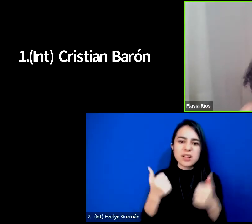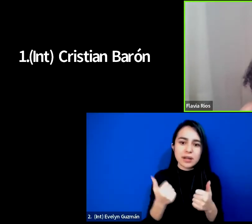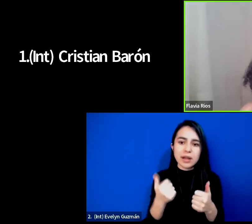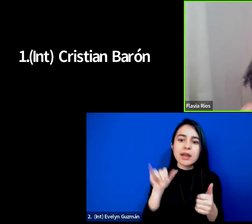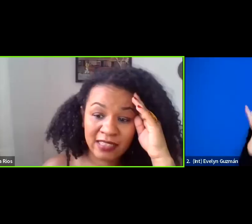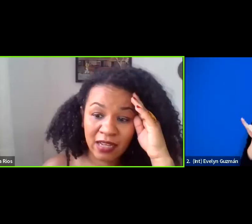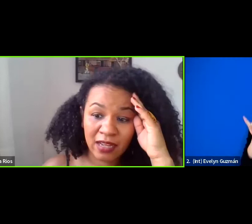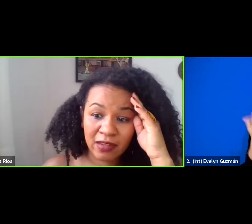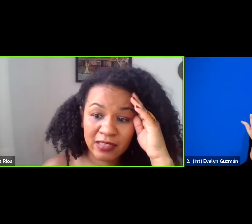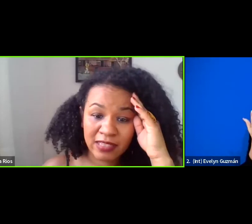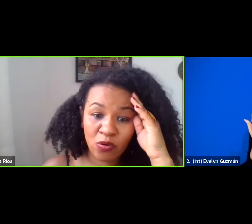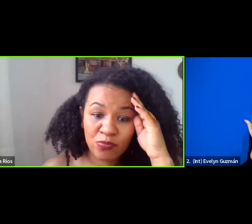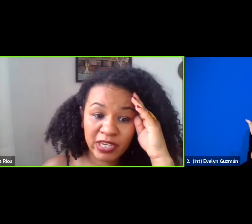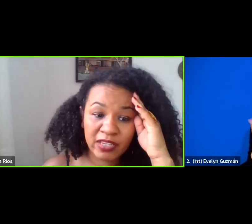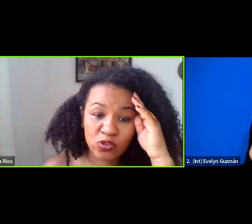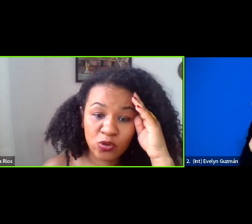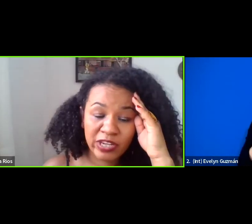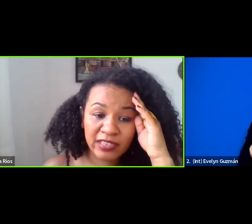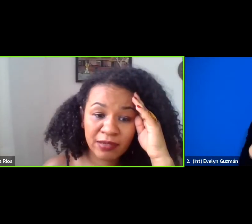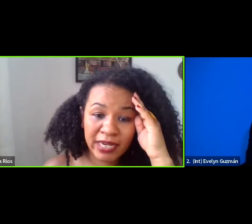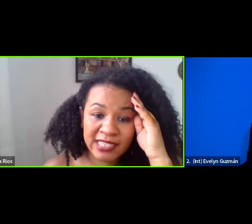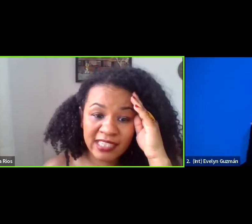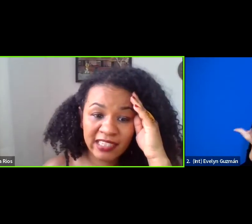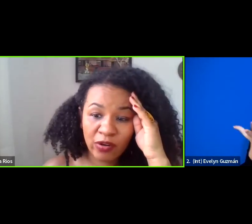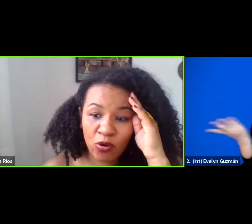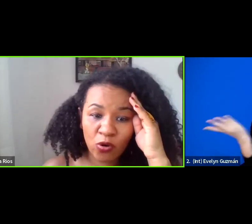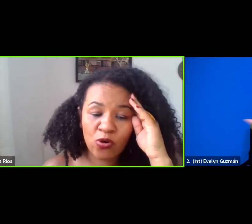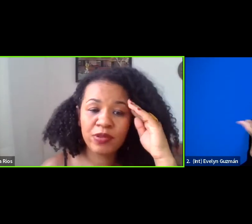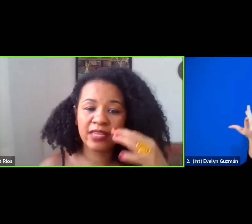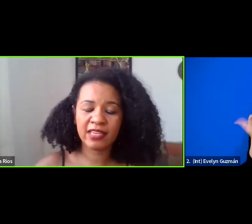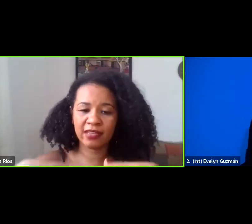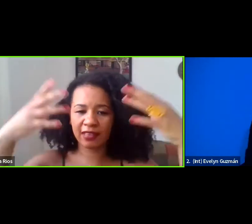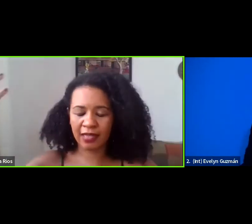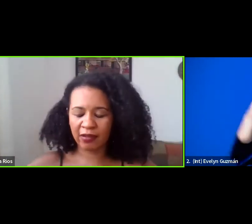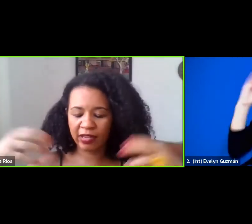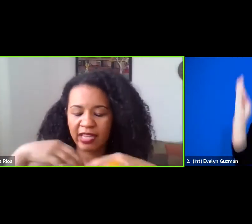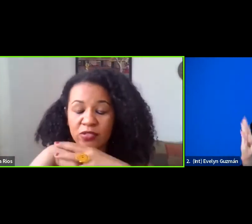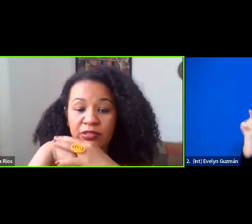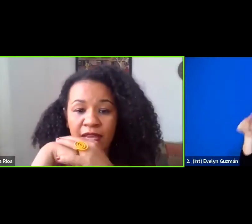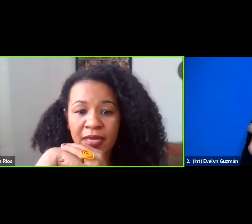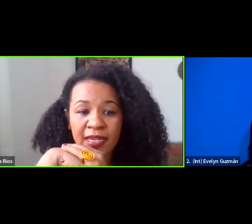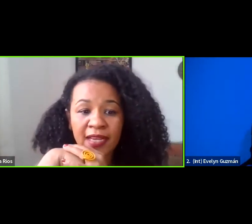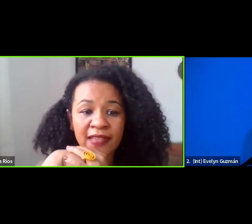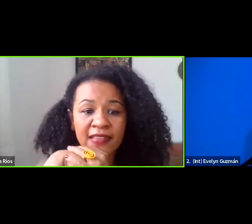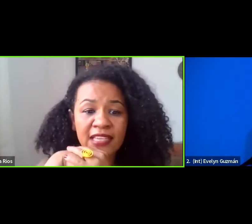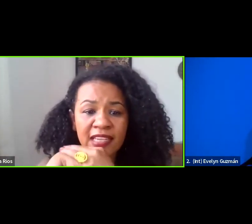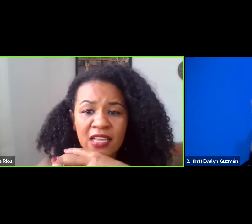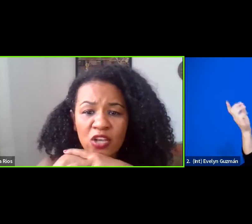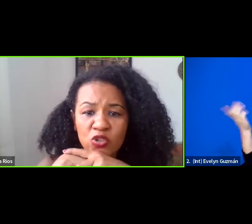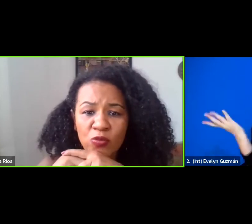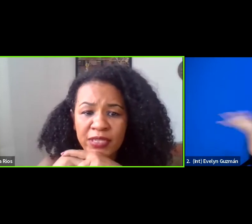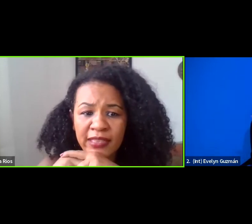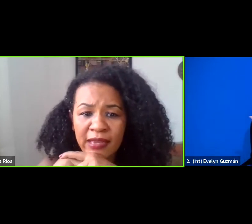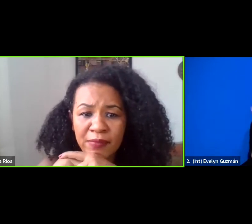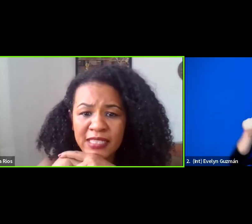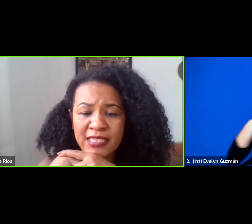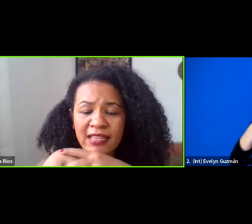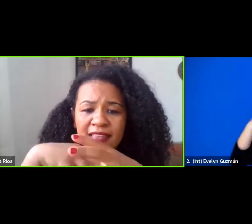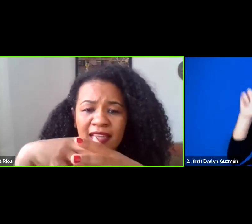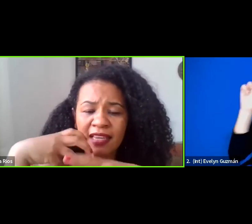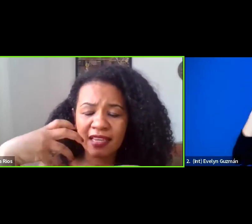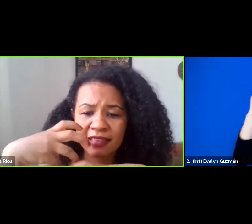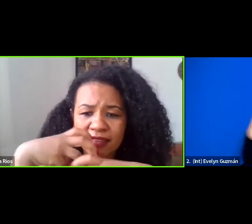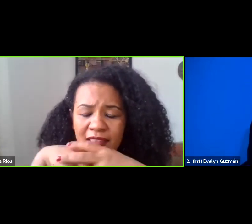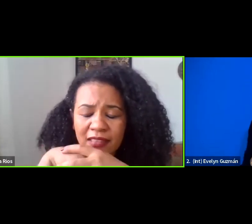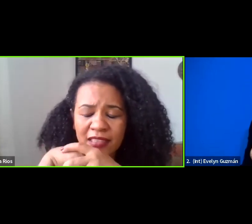esta comunicación entre Brasil y Colombia y el resto de América Latina sobre temas